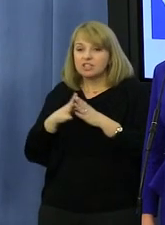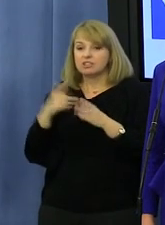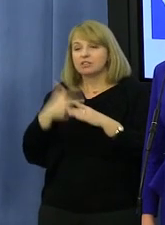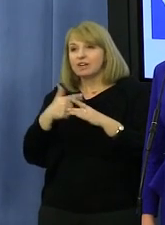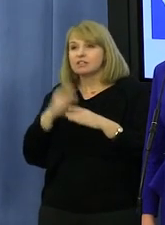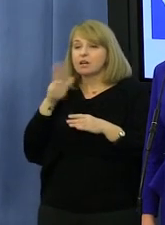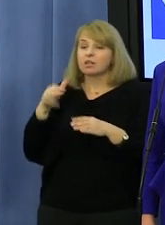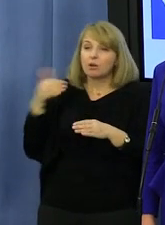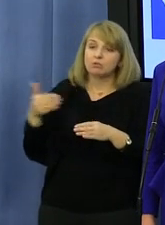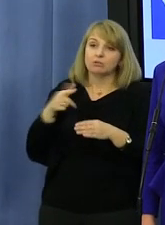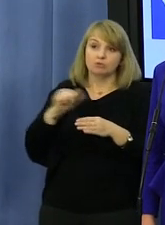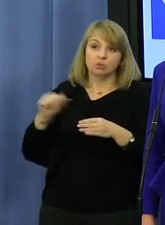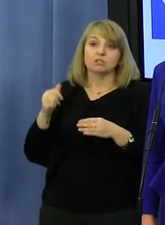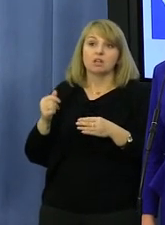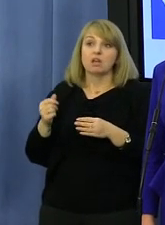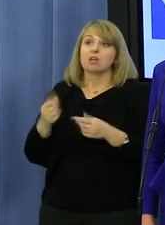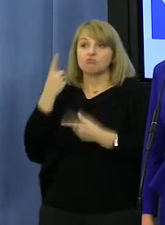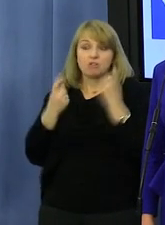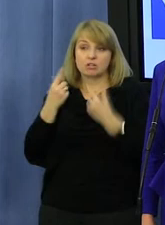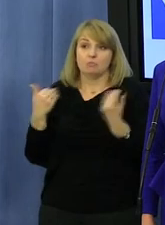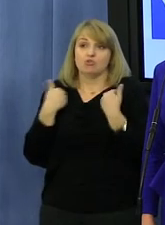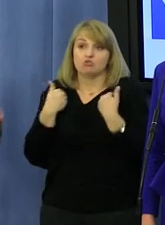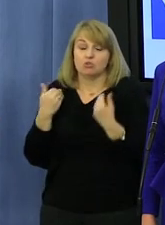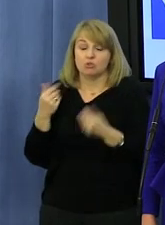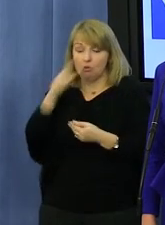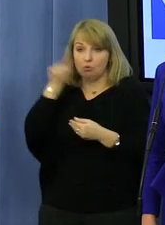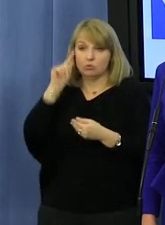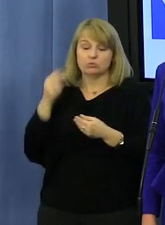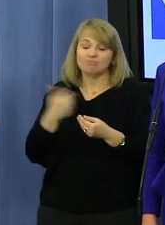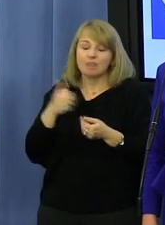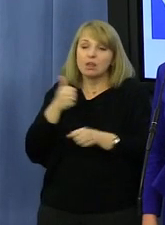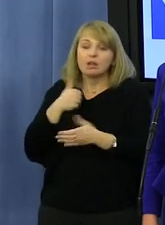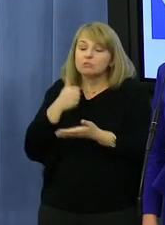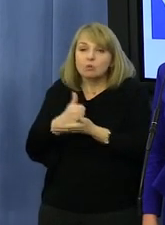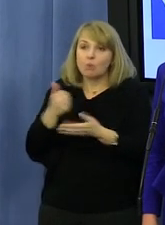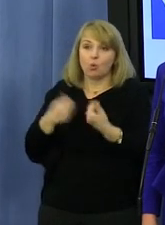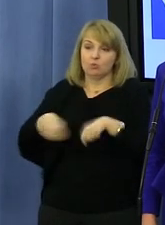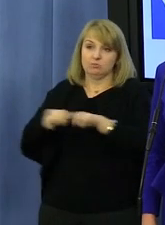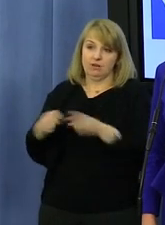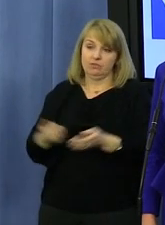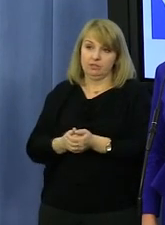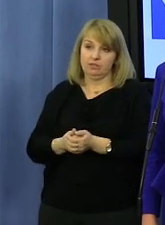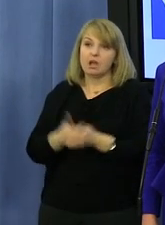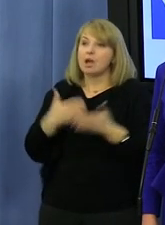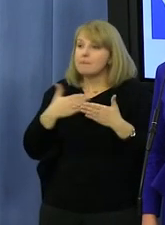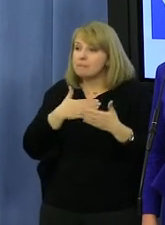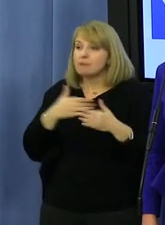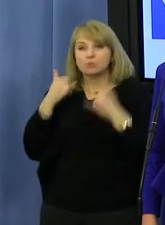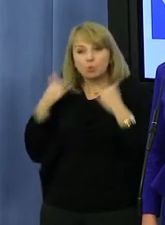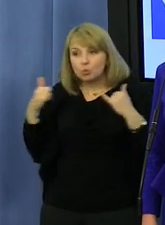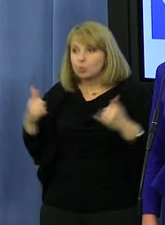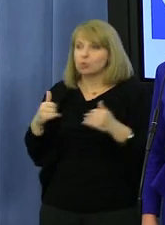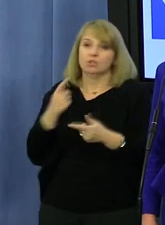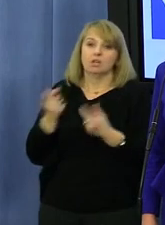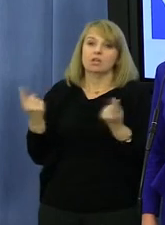kilometrów już decydują często o czyimś życiu. To nie jest nic, co się da usprawiedliwić. Ale z drugiej strony, ponieważ mamy tyle tak absurdalny stan